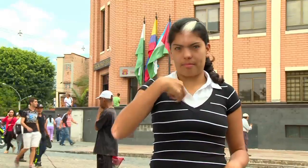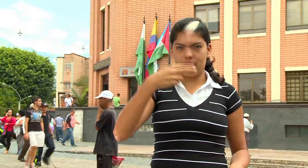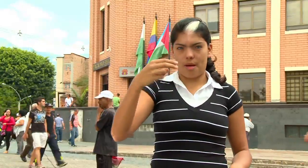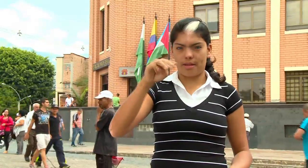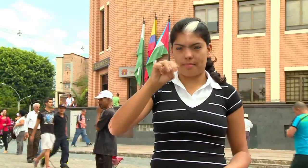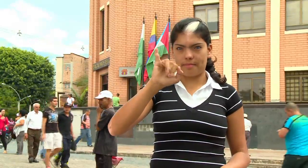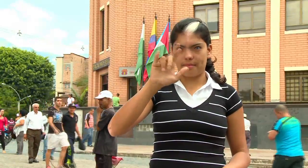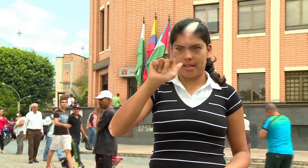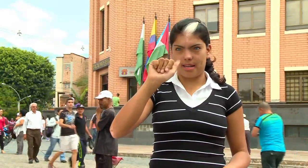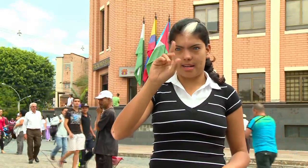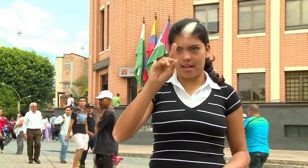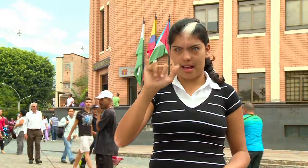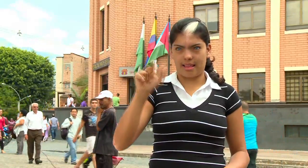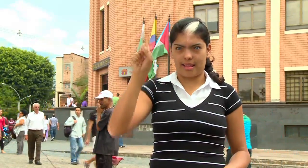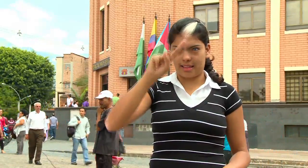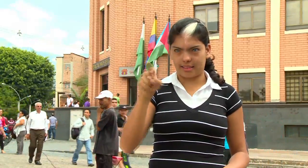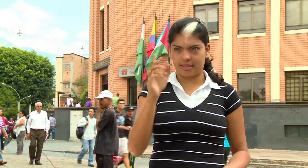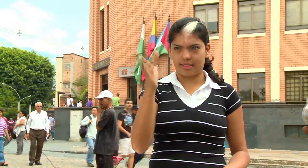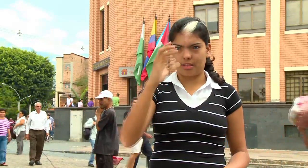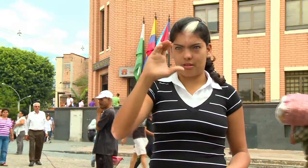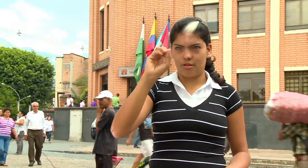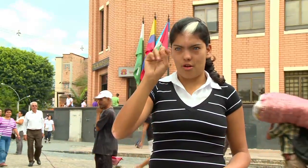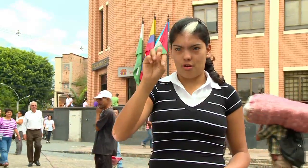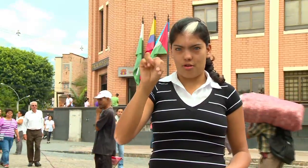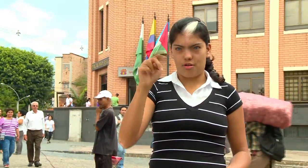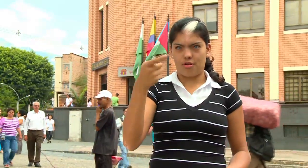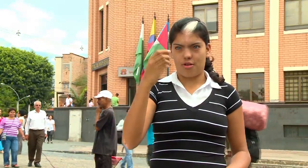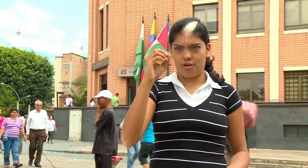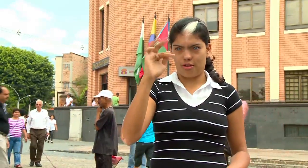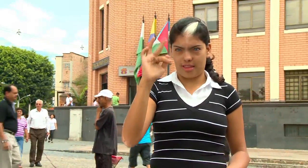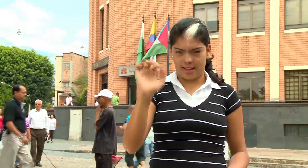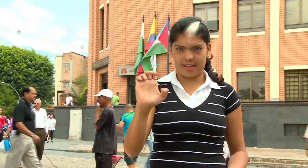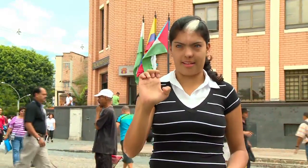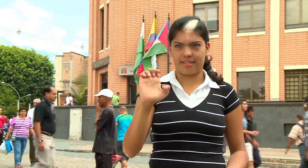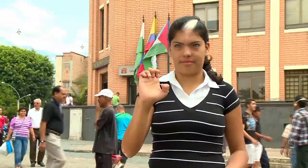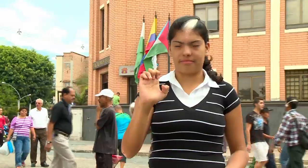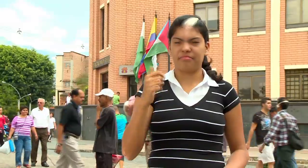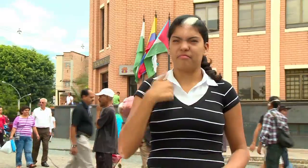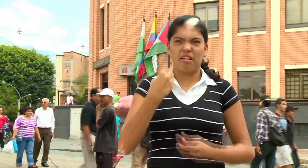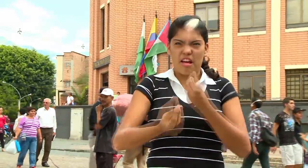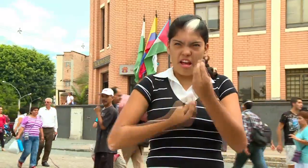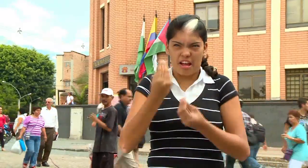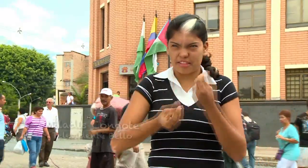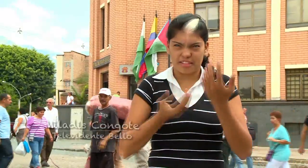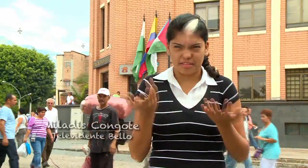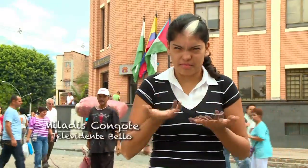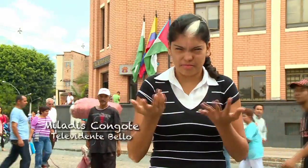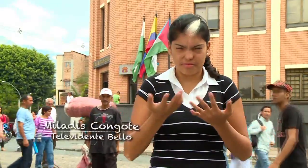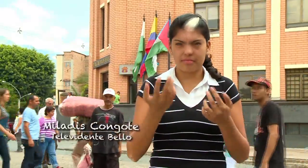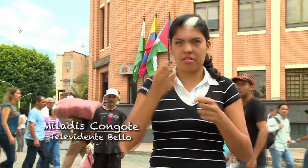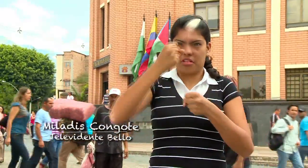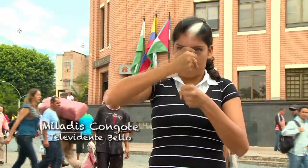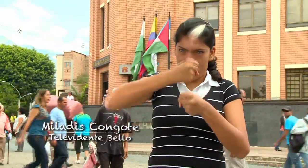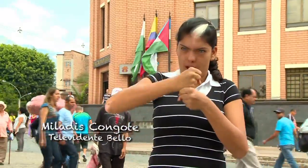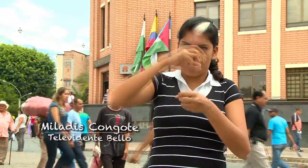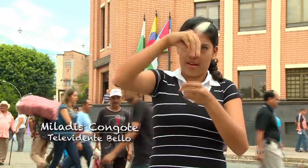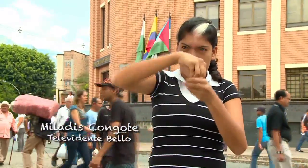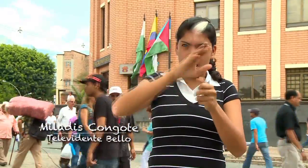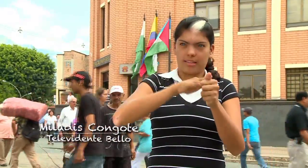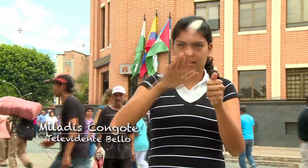Esta es seña con la que me identifico y mi nombre es Miladis Congote. Actualmente trabajo en la Asociación de